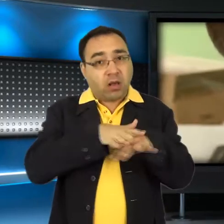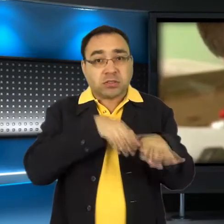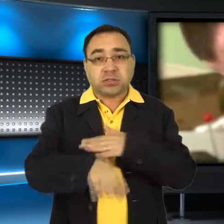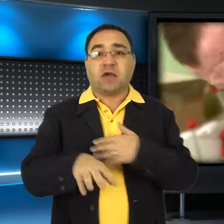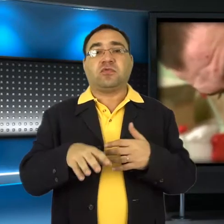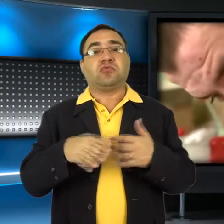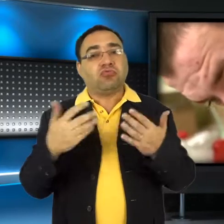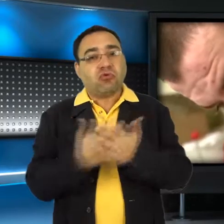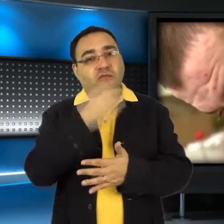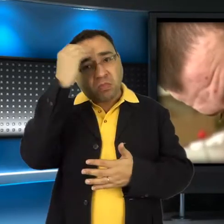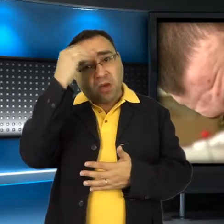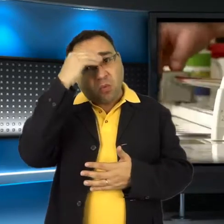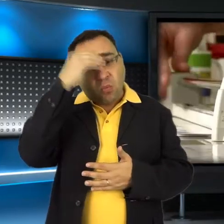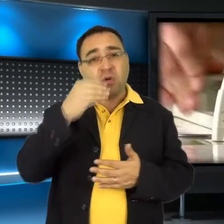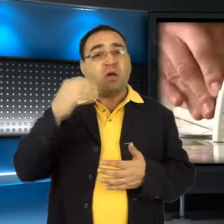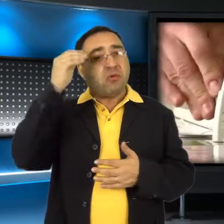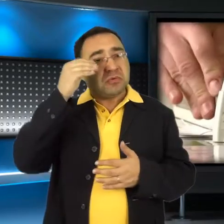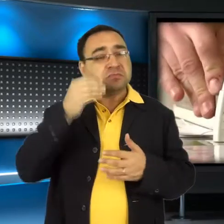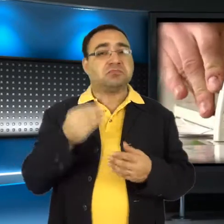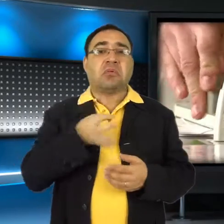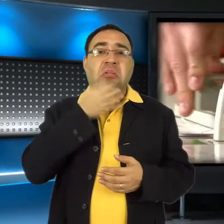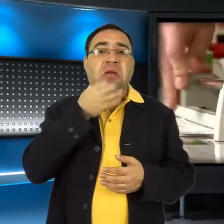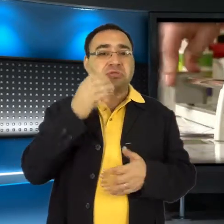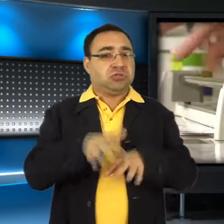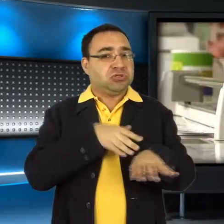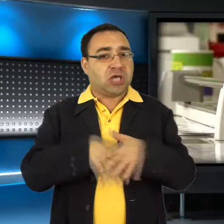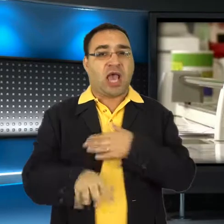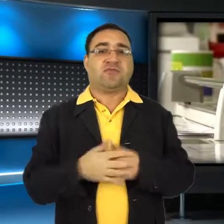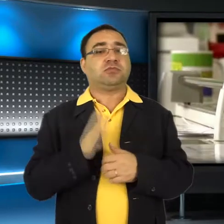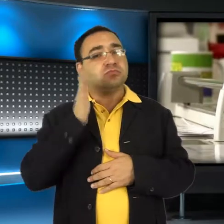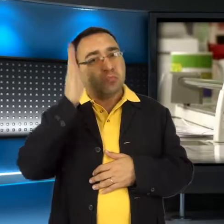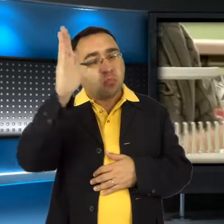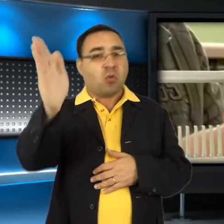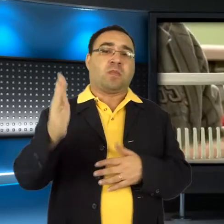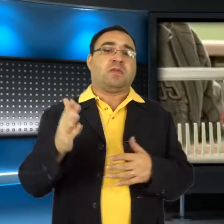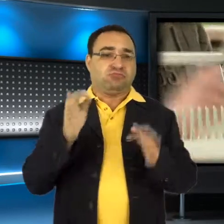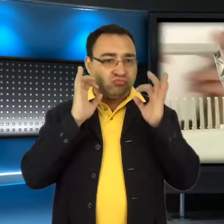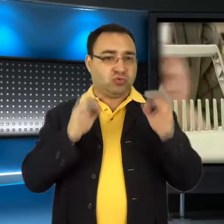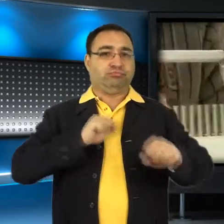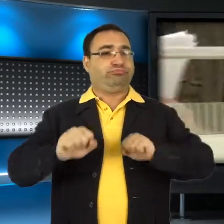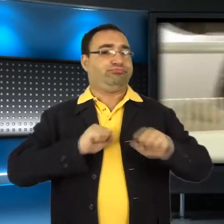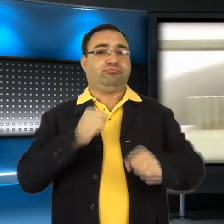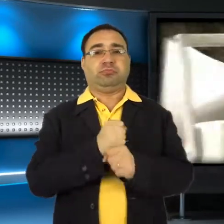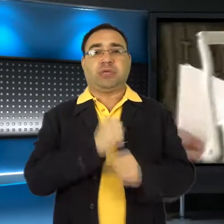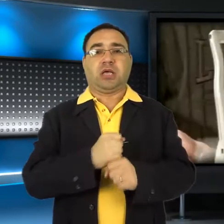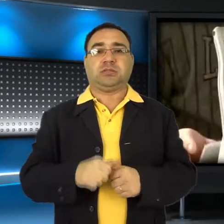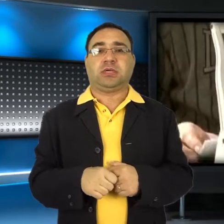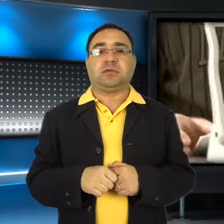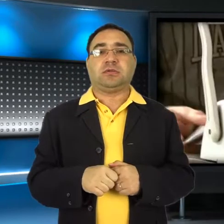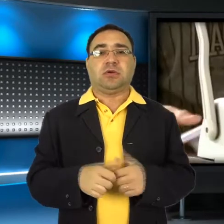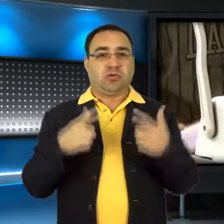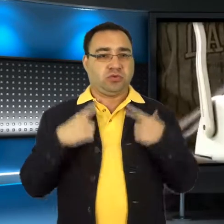Tutaj mają okazję zdobycia umiejętności, uczenia się i doskonalenia zawodu, by później móc pewnie poruszać się na